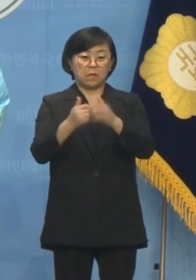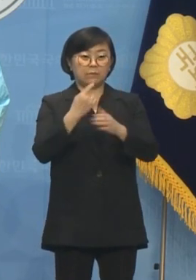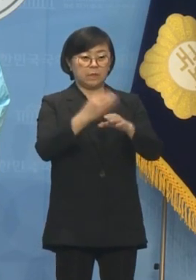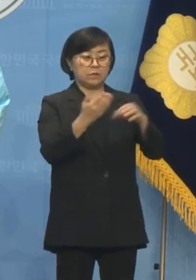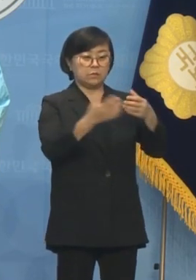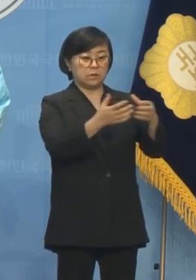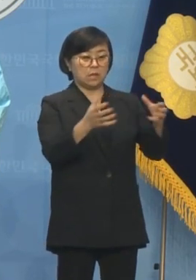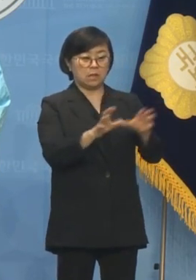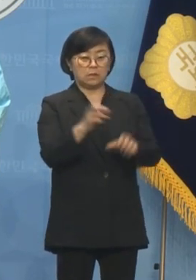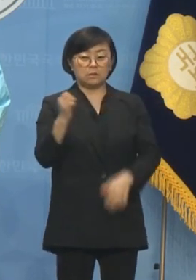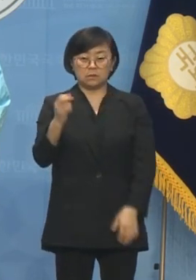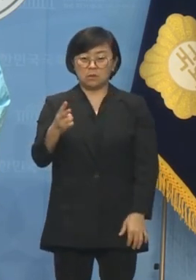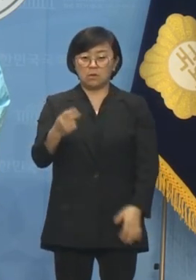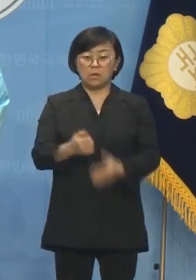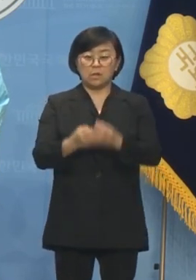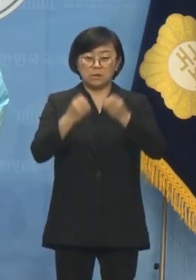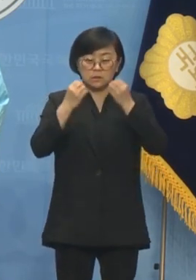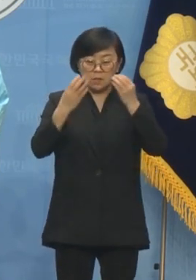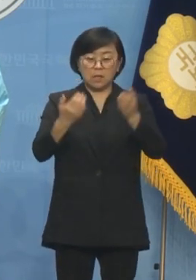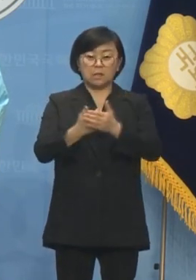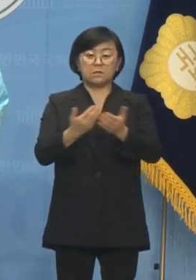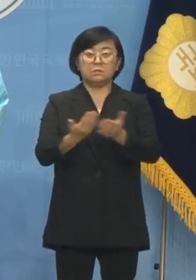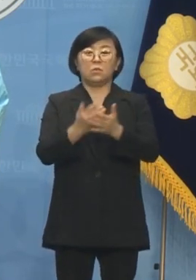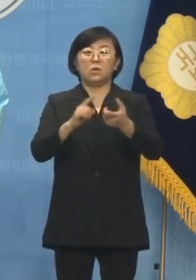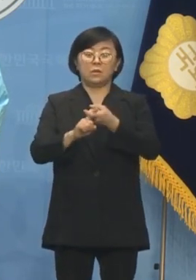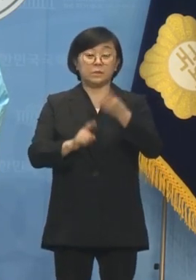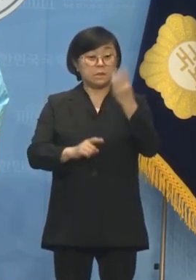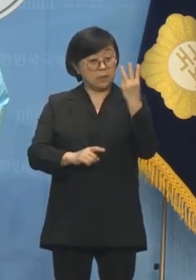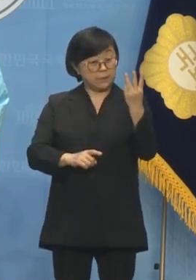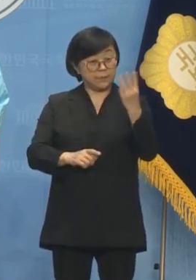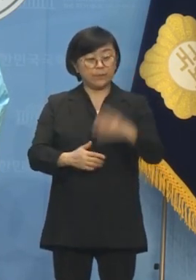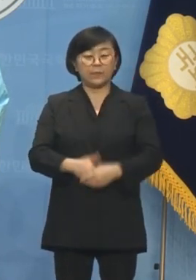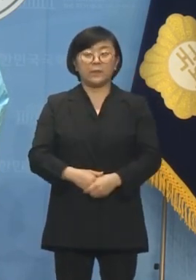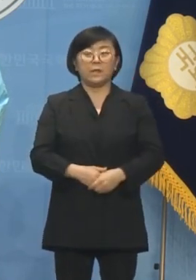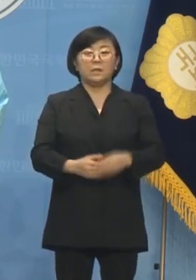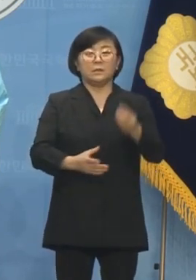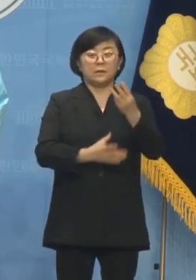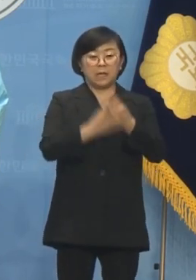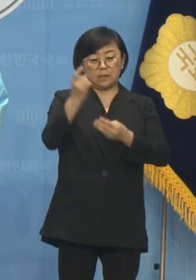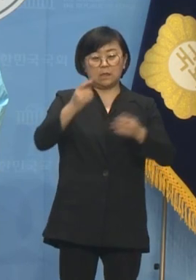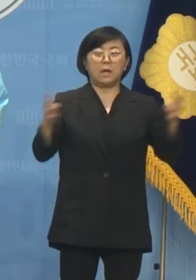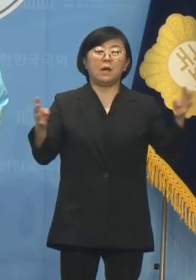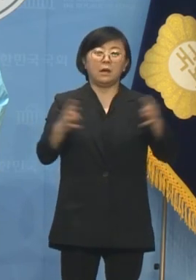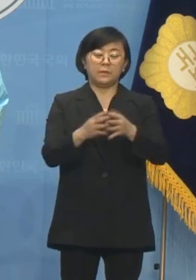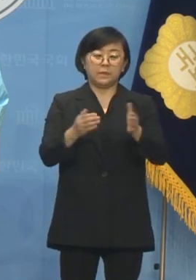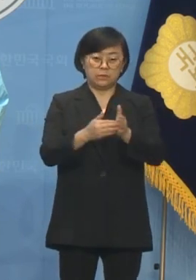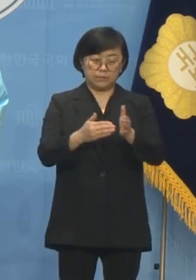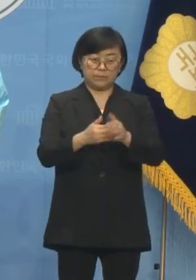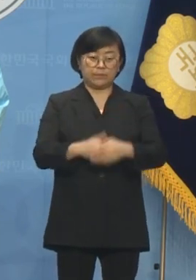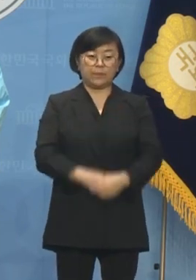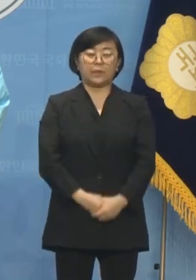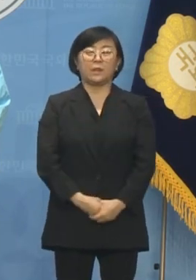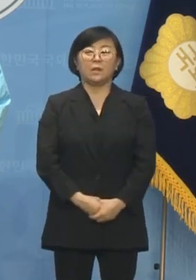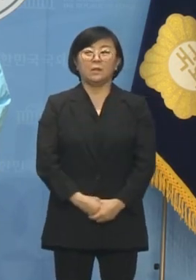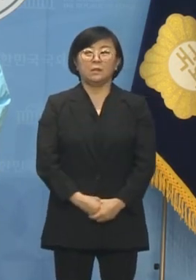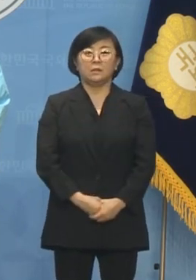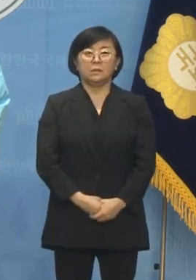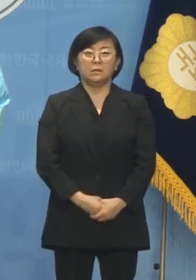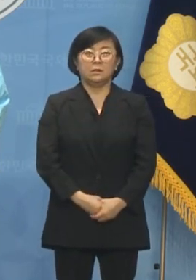더불어민주당 그리고 새 진보연합 3개의 정당이 단일화에 합의했습니다. 반윤성열 단일화. 그래서